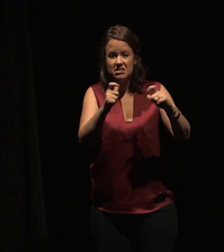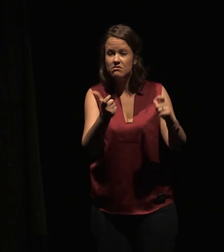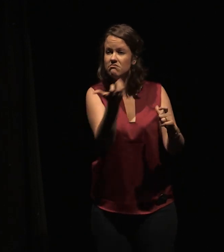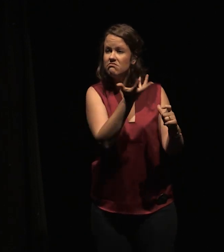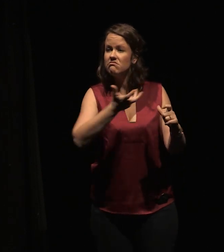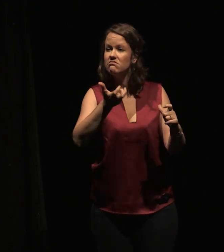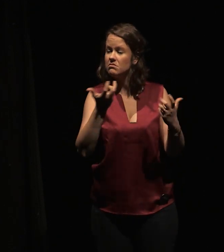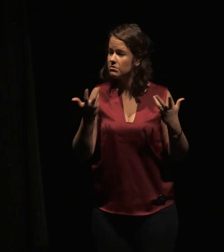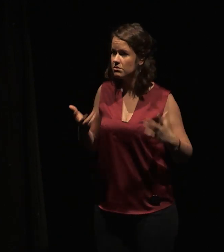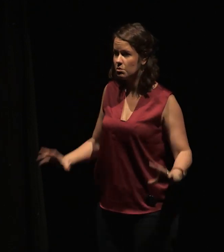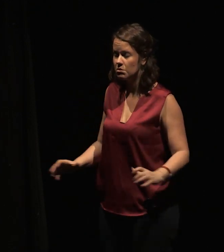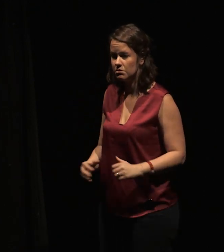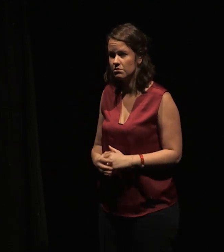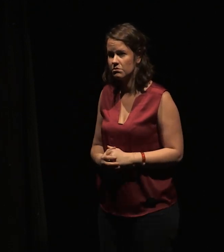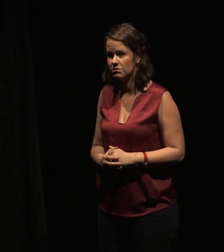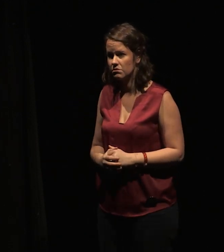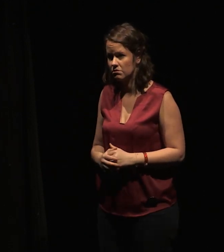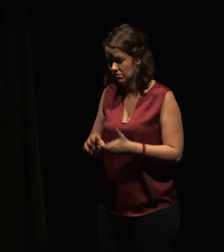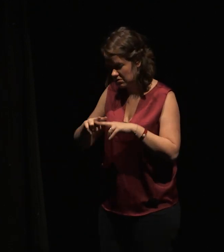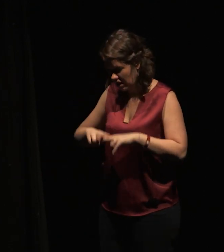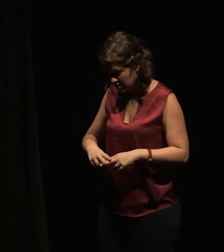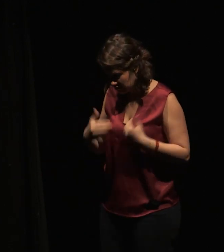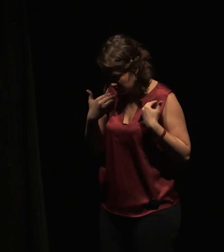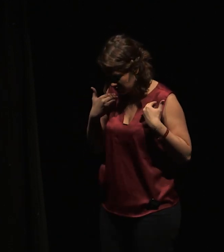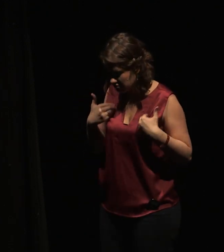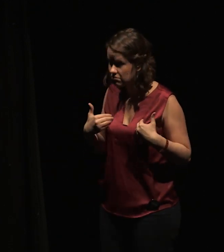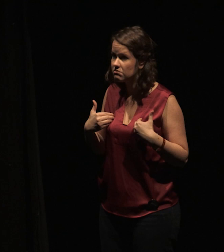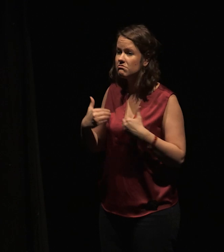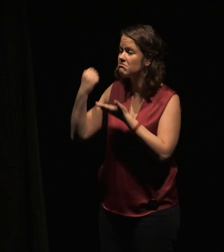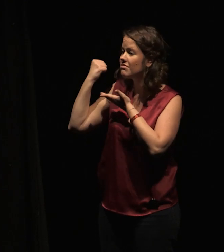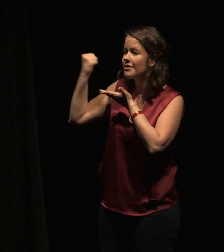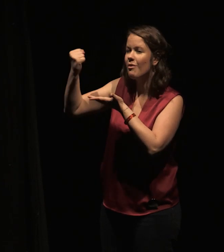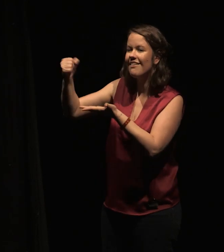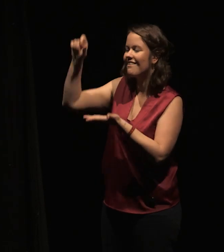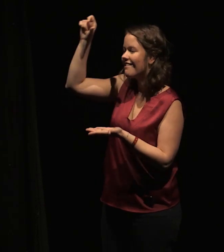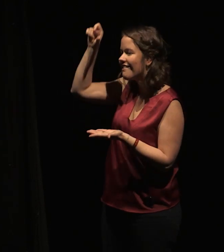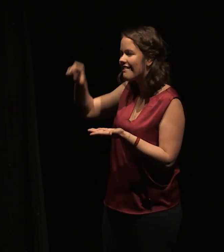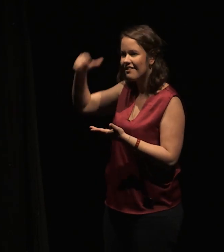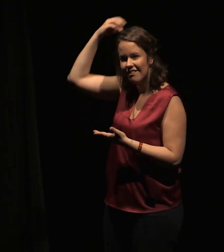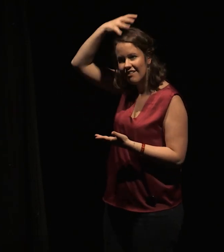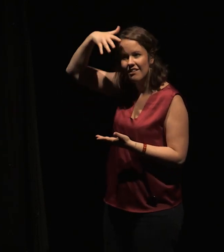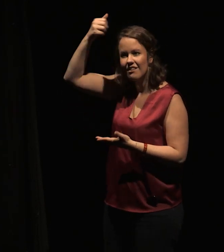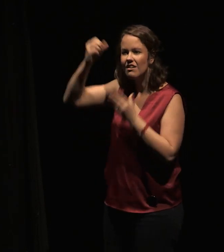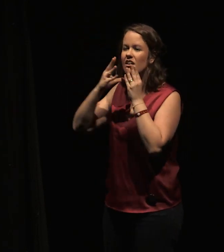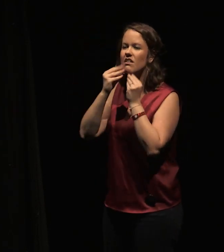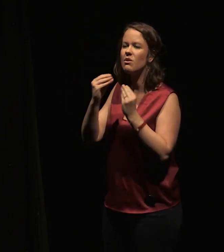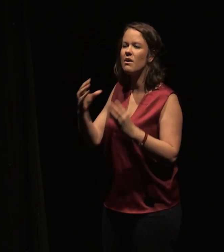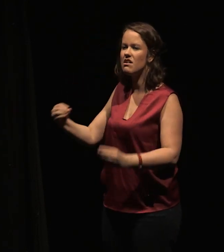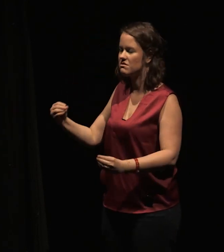Il ne reste de moi qu'un manuscrit d'Averroès, le collier du pigeon